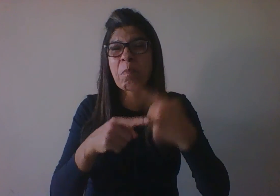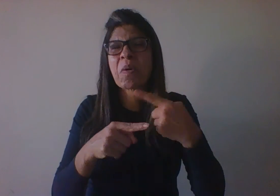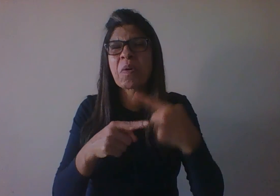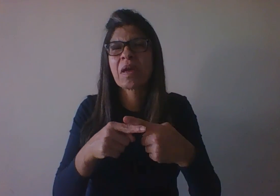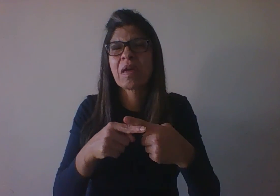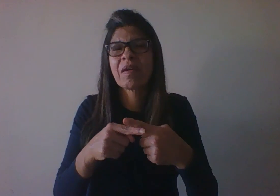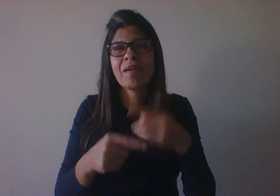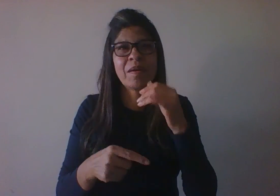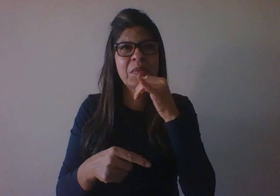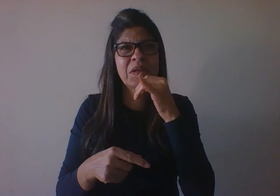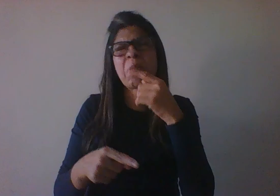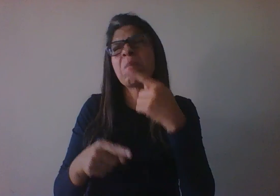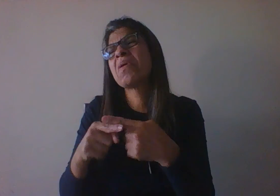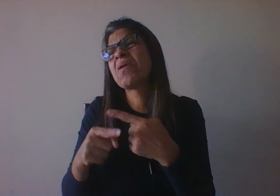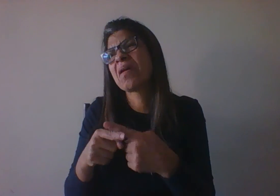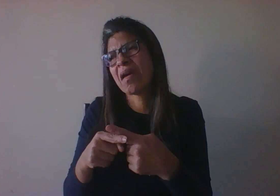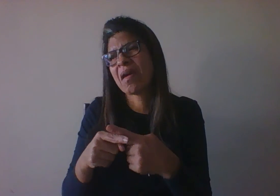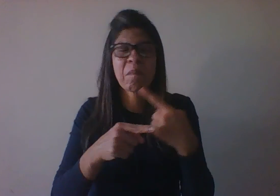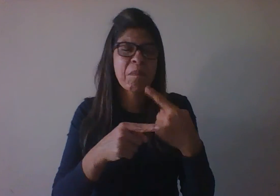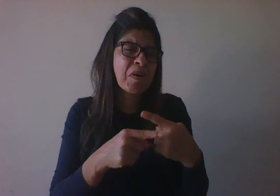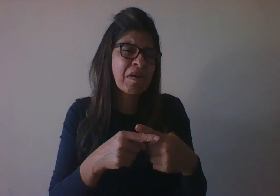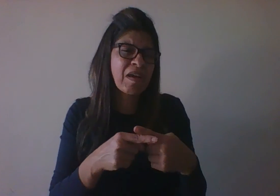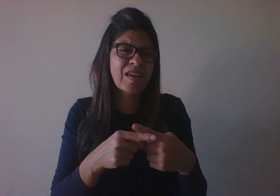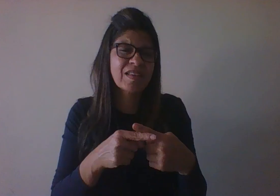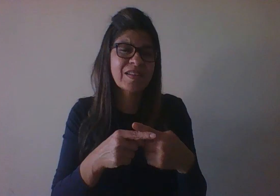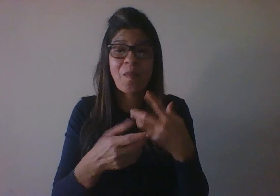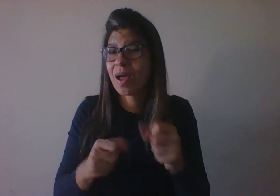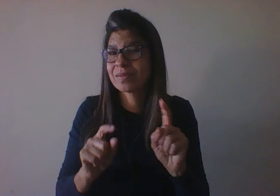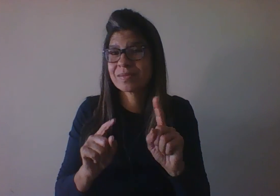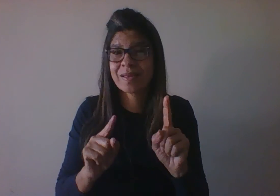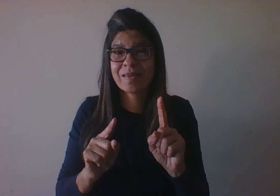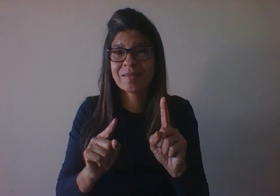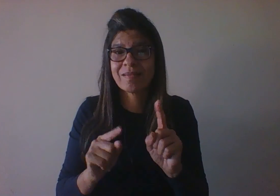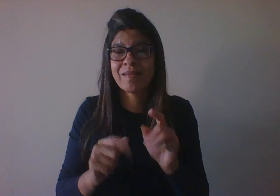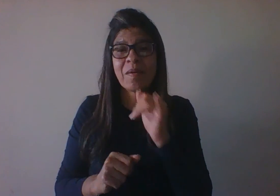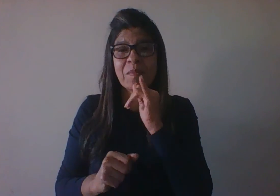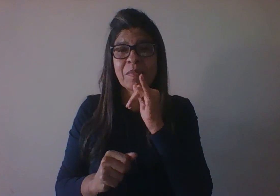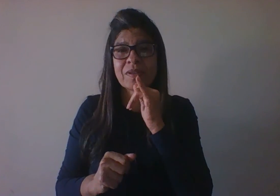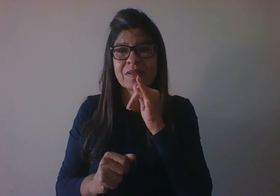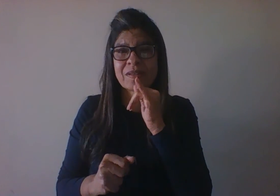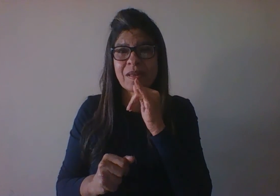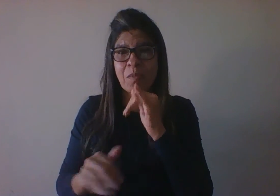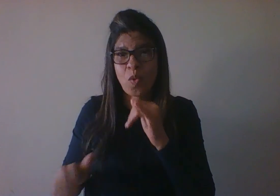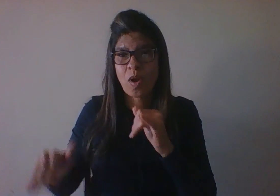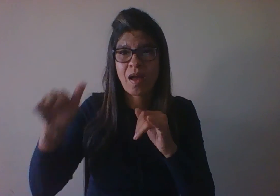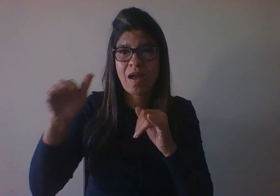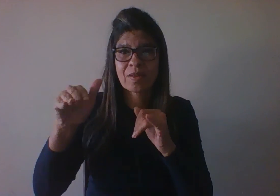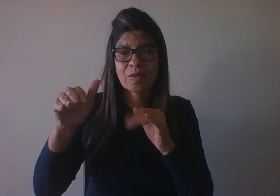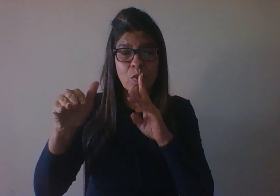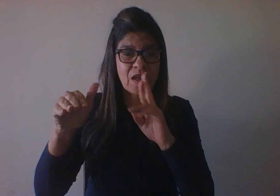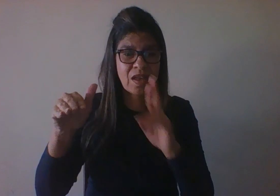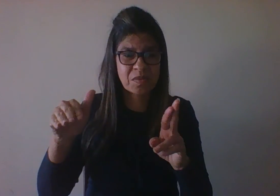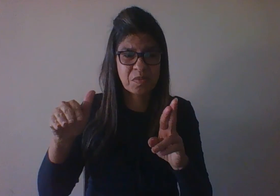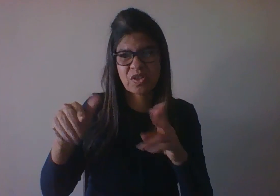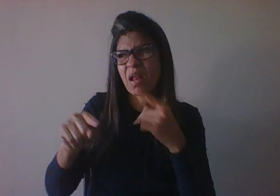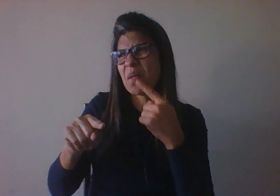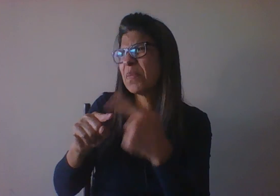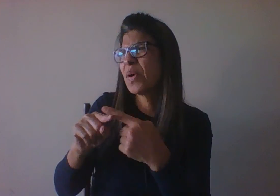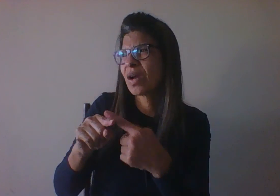dada pelo adulto. Então, agora ela começa a demandar o desenvolvimento